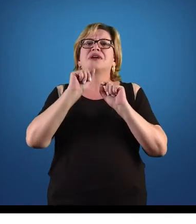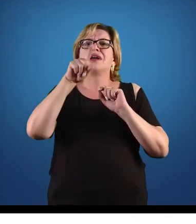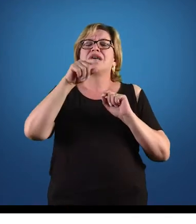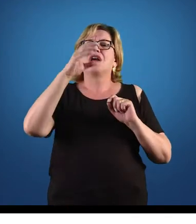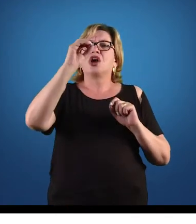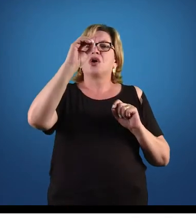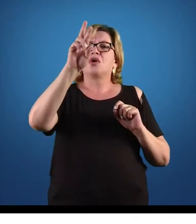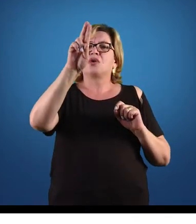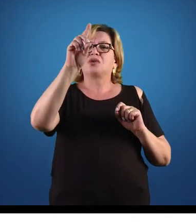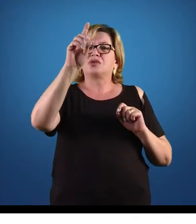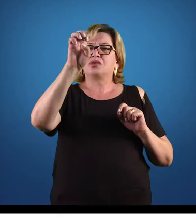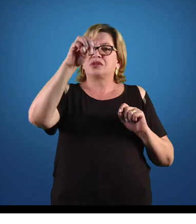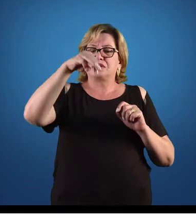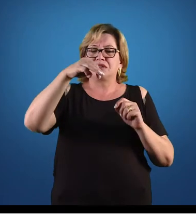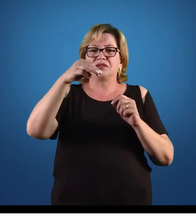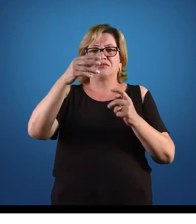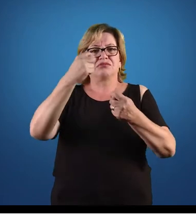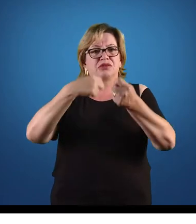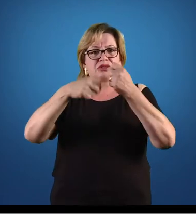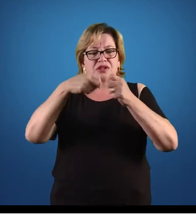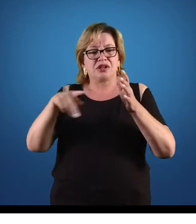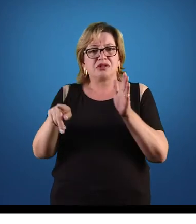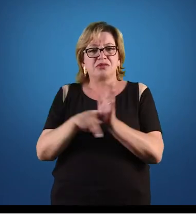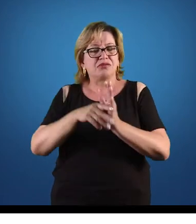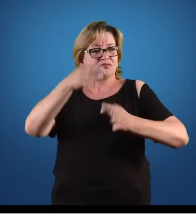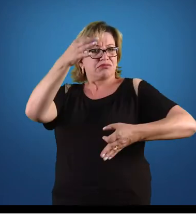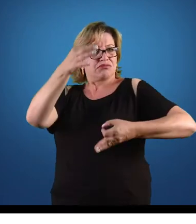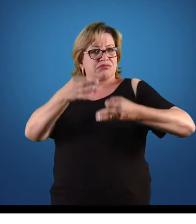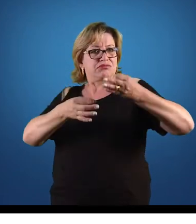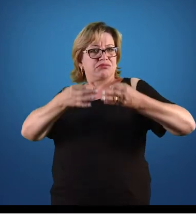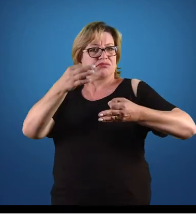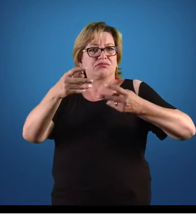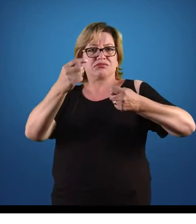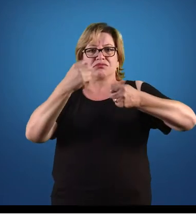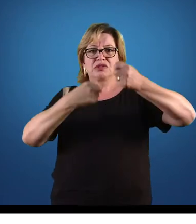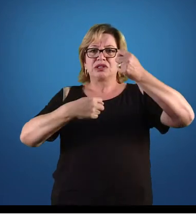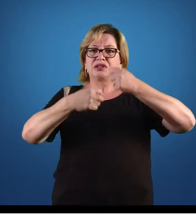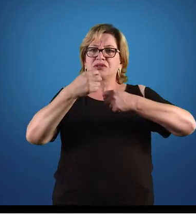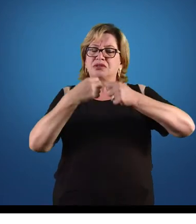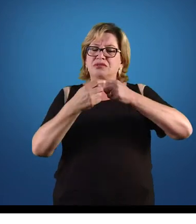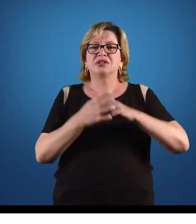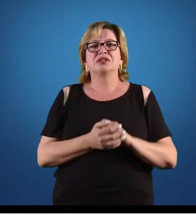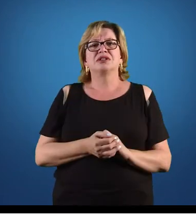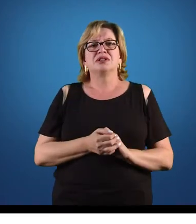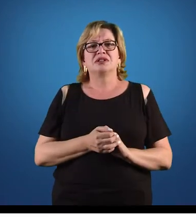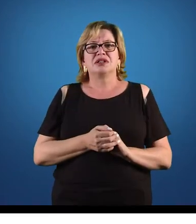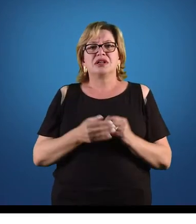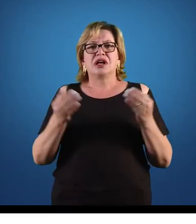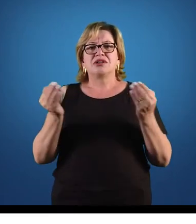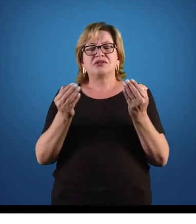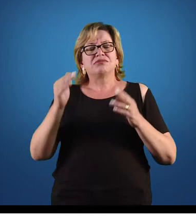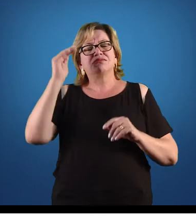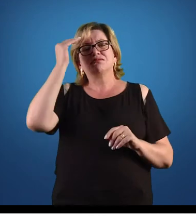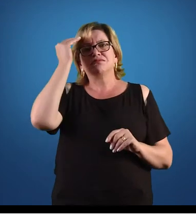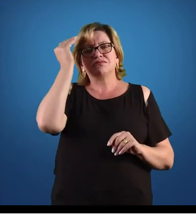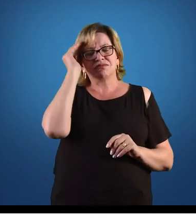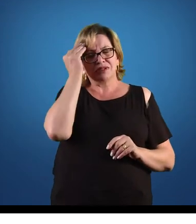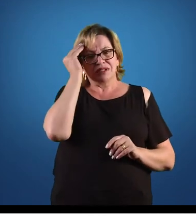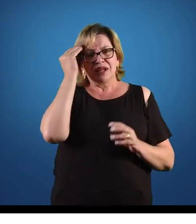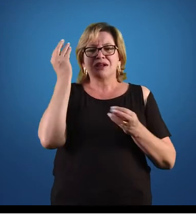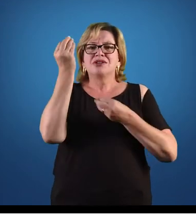econômica? É a ordem jurídica da economia, tá? E agora vamos pensar,